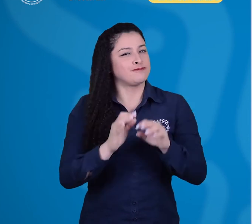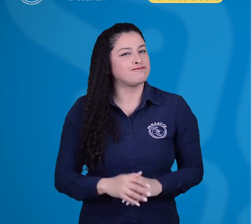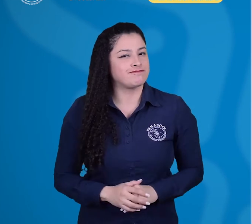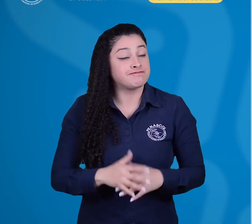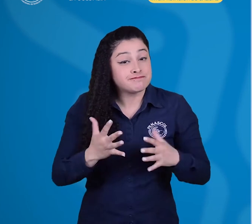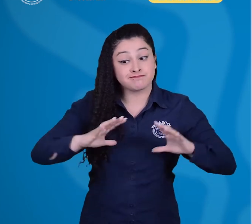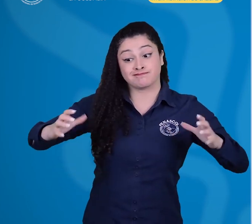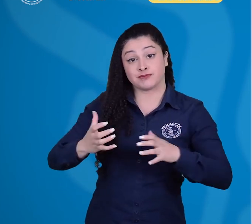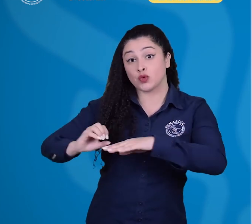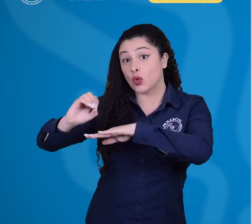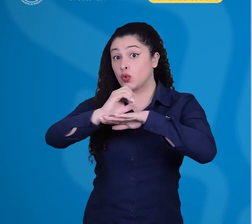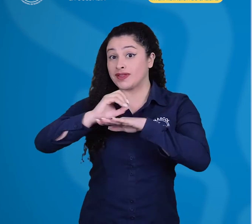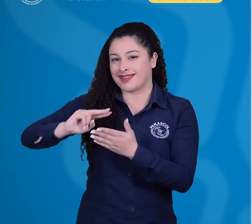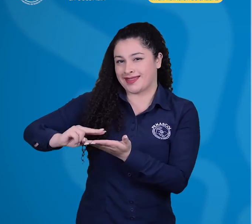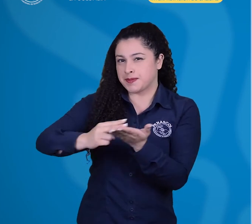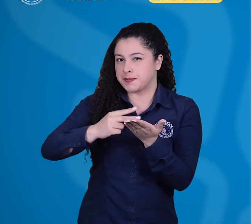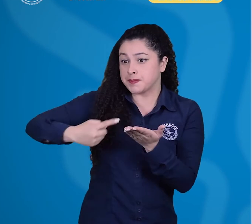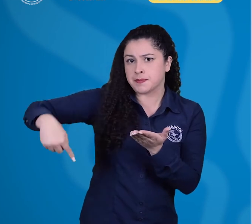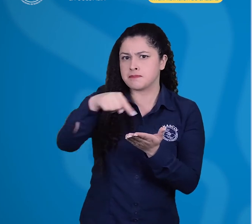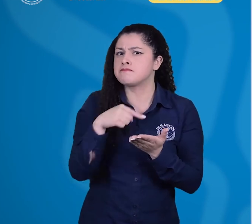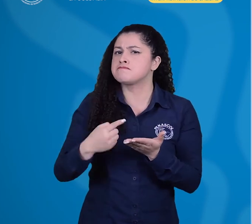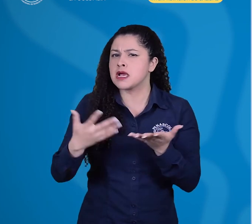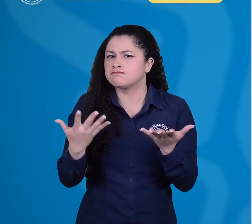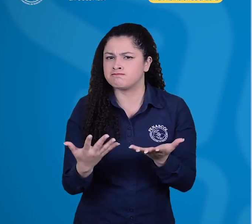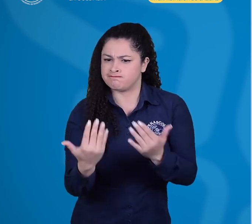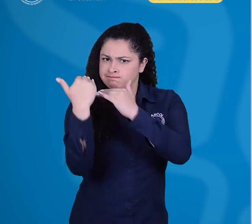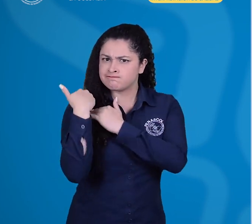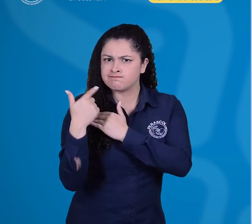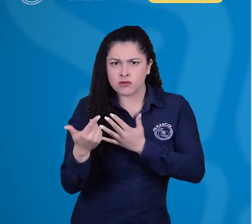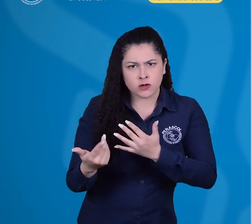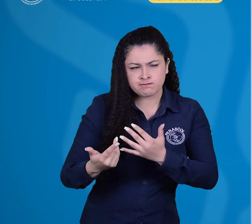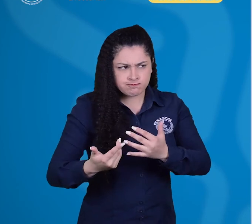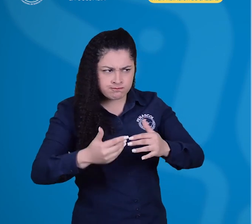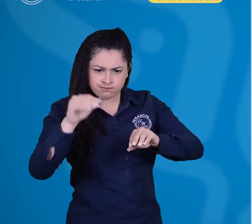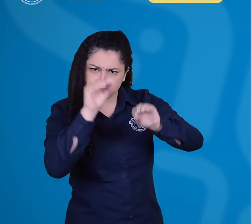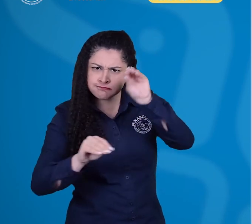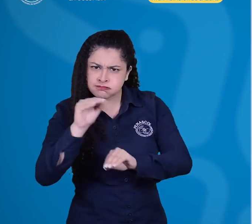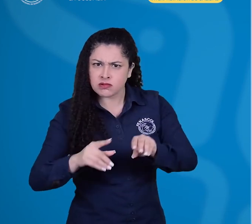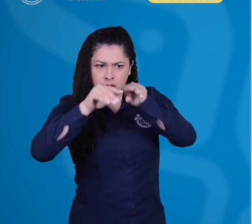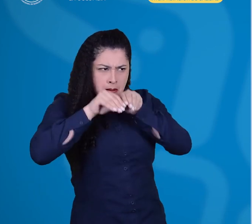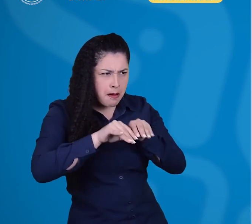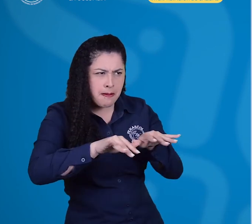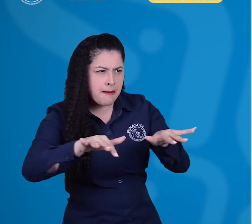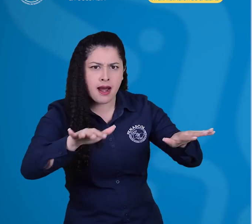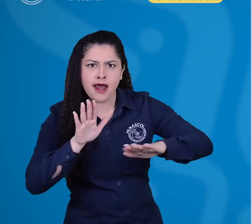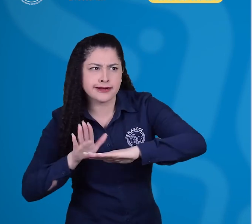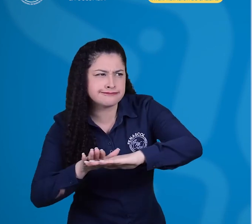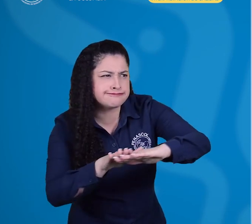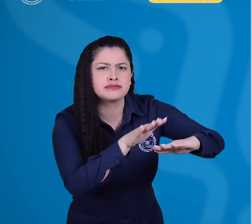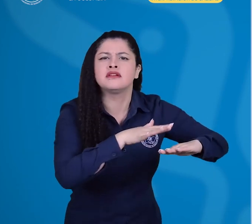Asimismo, las organizaciones y o agremiaciones de intérpretes han de impulsar